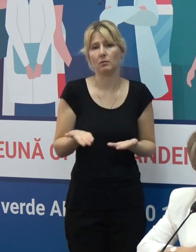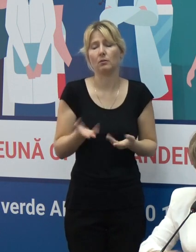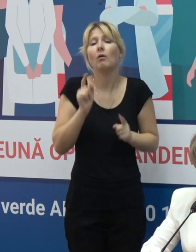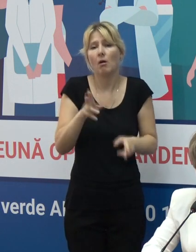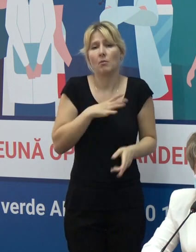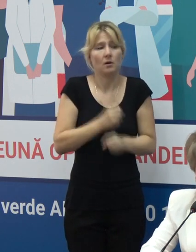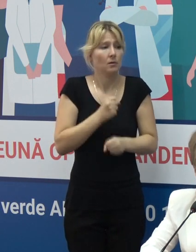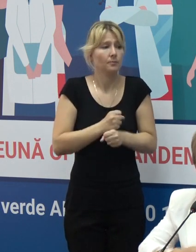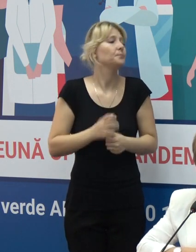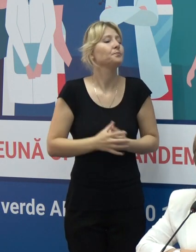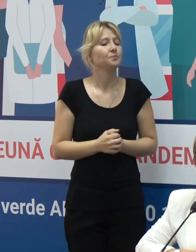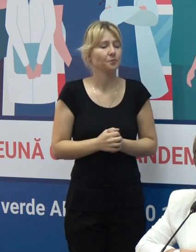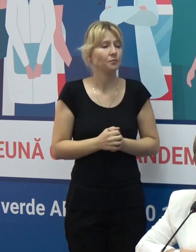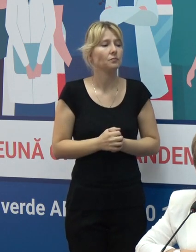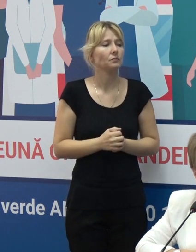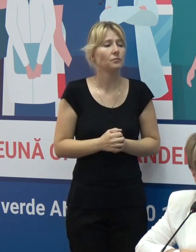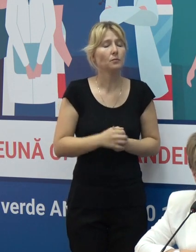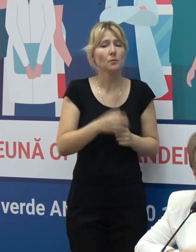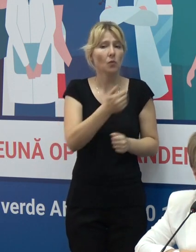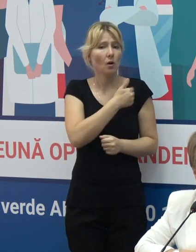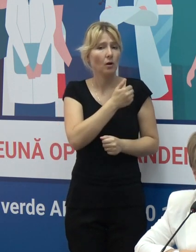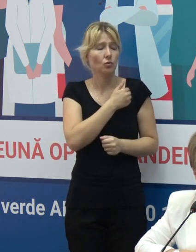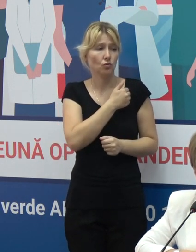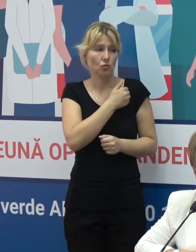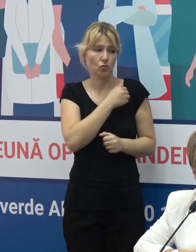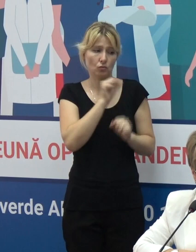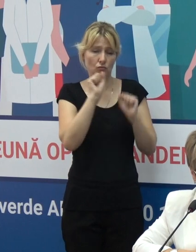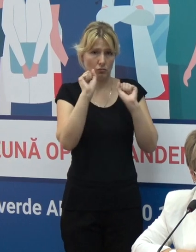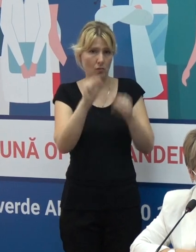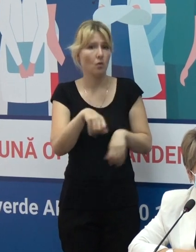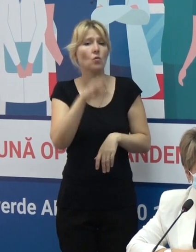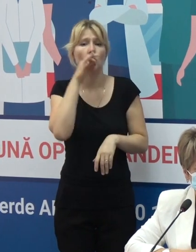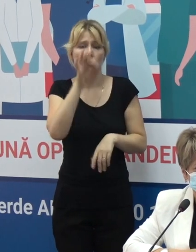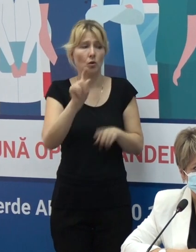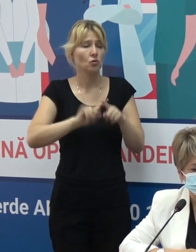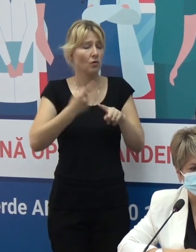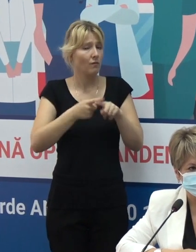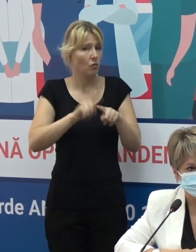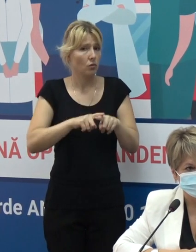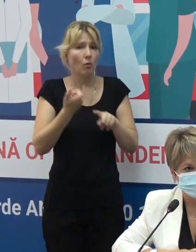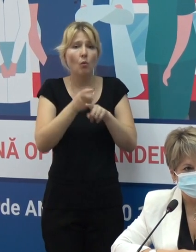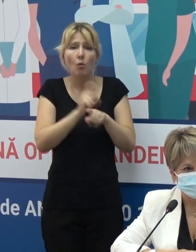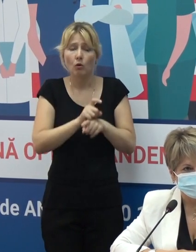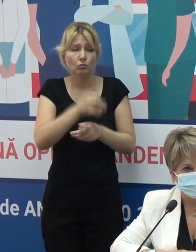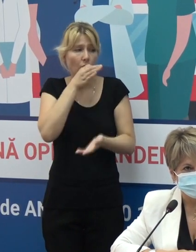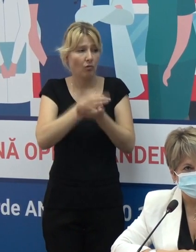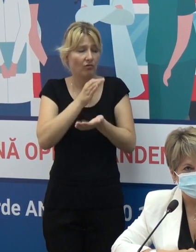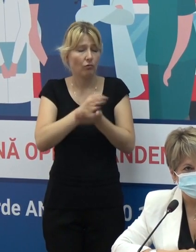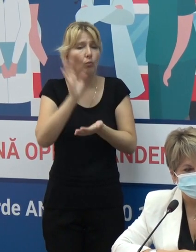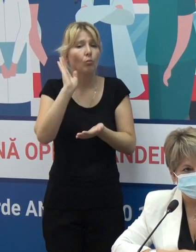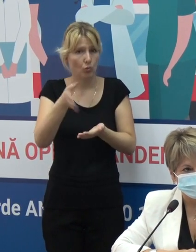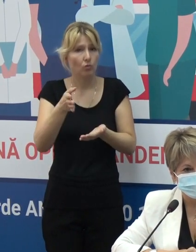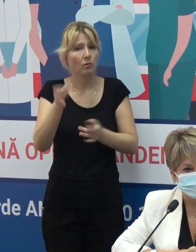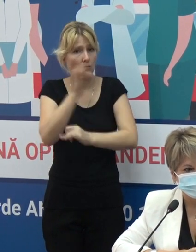Da, pot să vă menționez că este un subiect care va fi prioritar pe